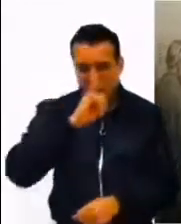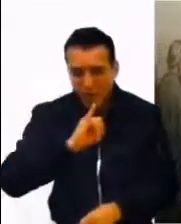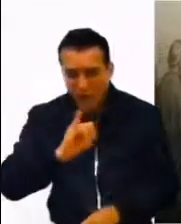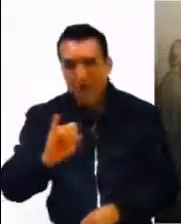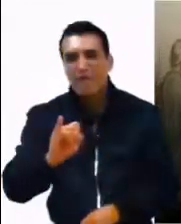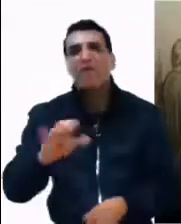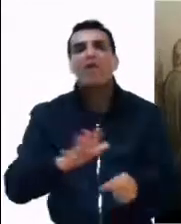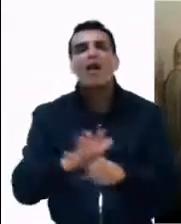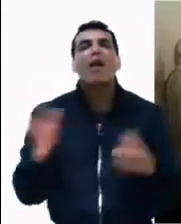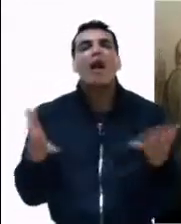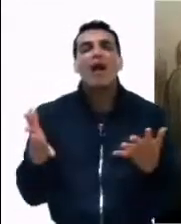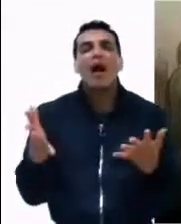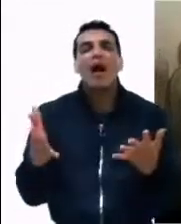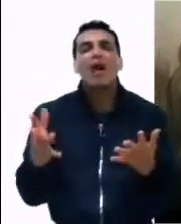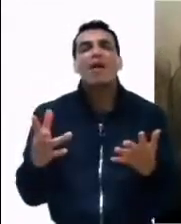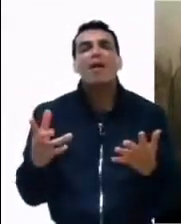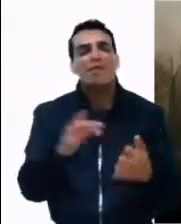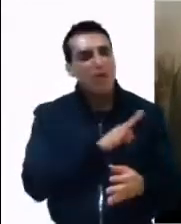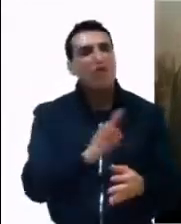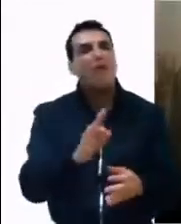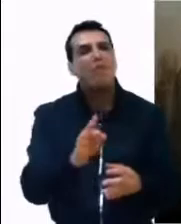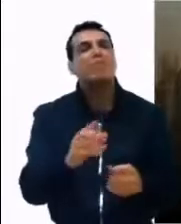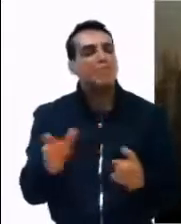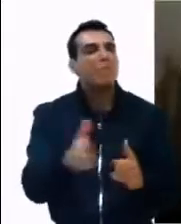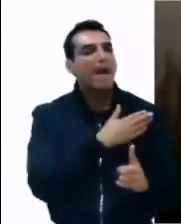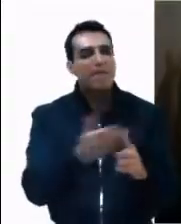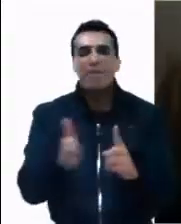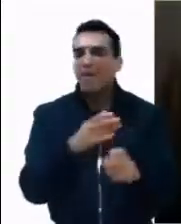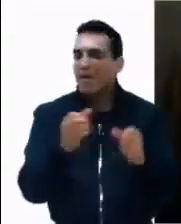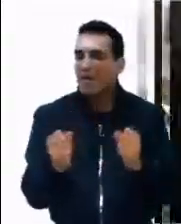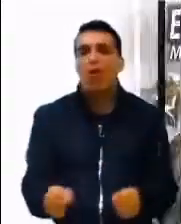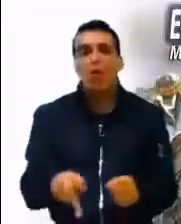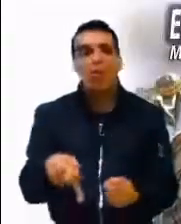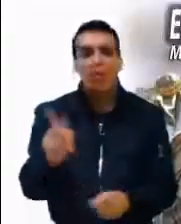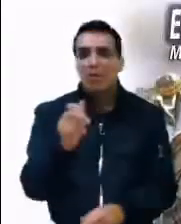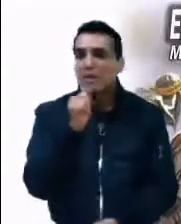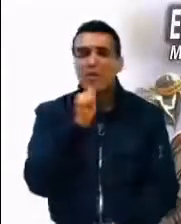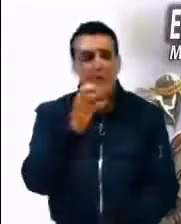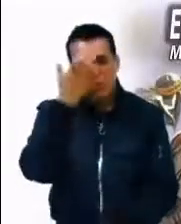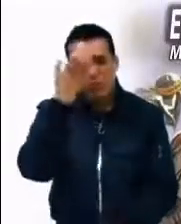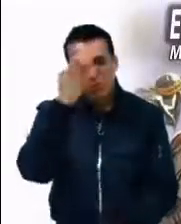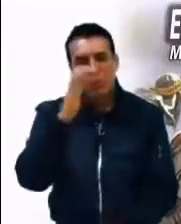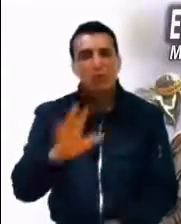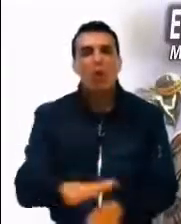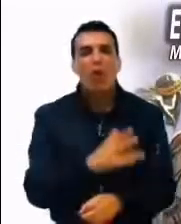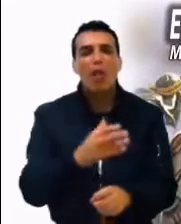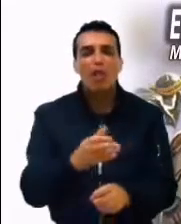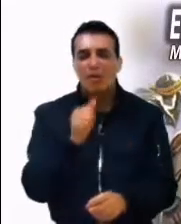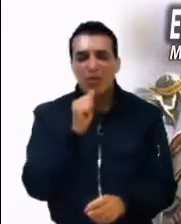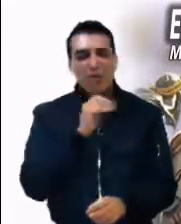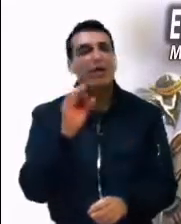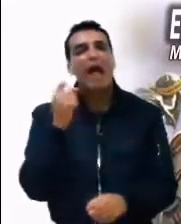recibirá muchos azotes, pero el que, sin conocerla, haya hecho algo digno de castigo, recibirá